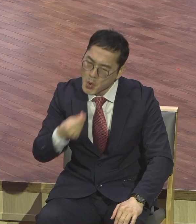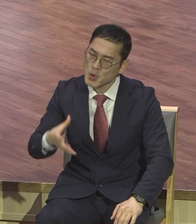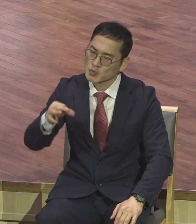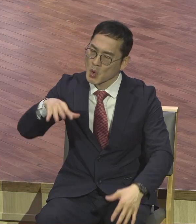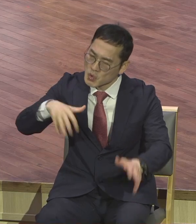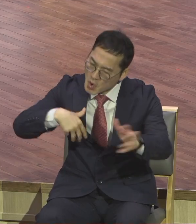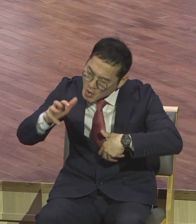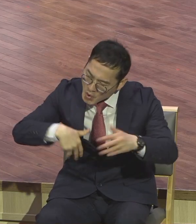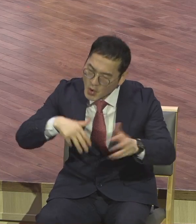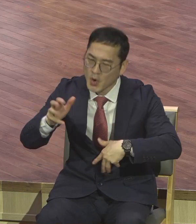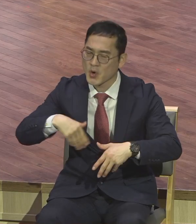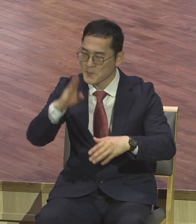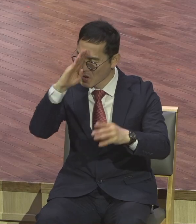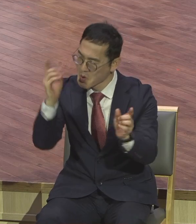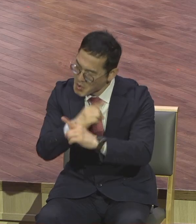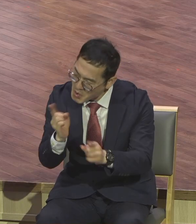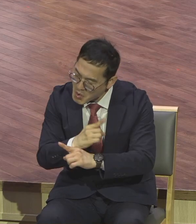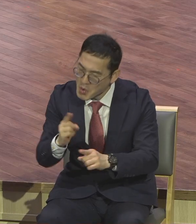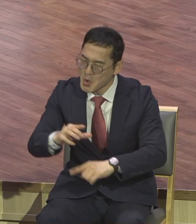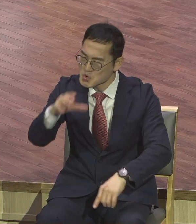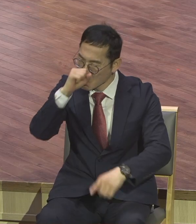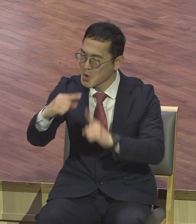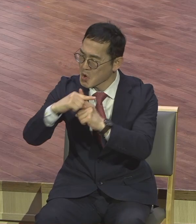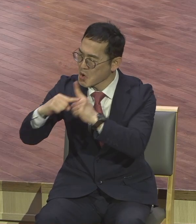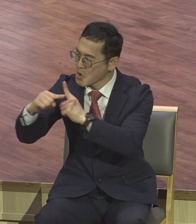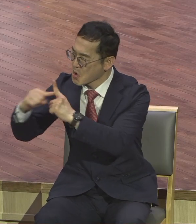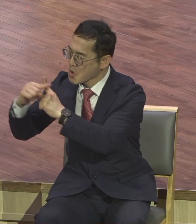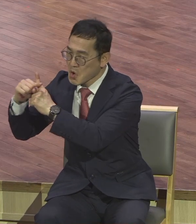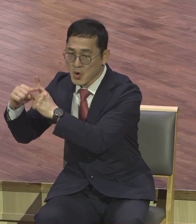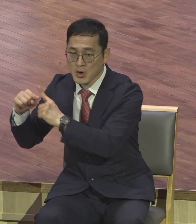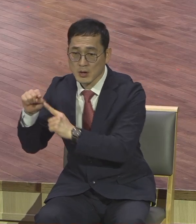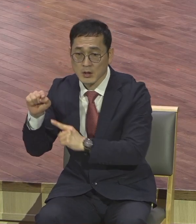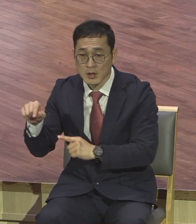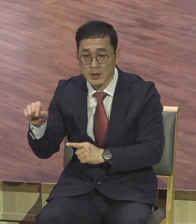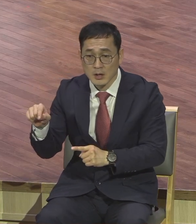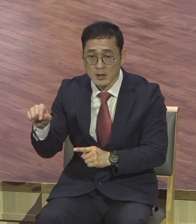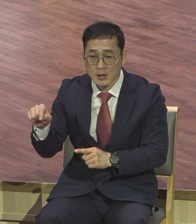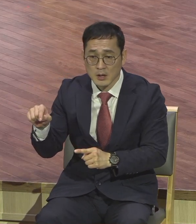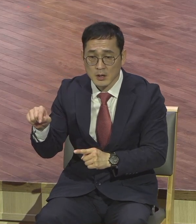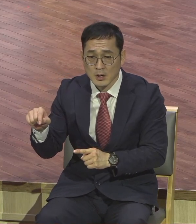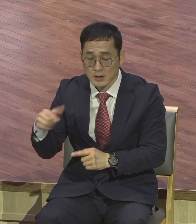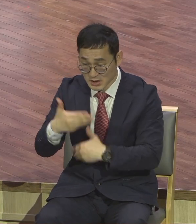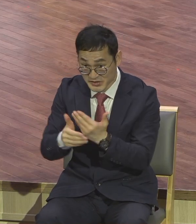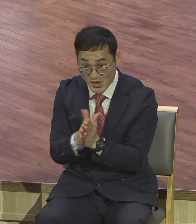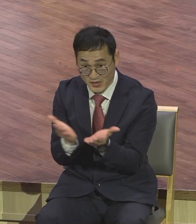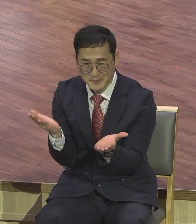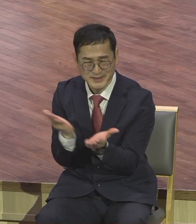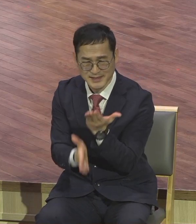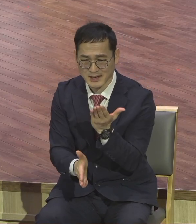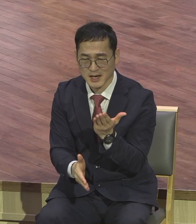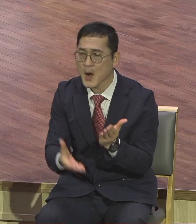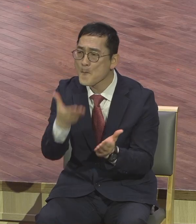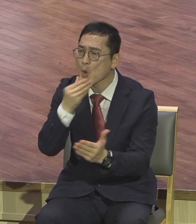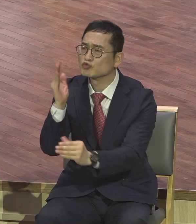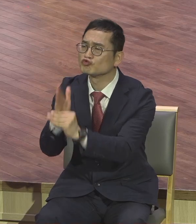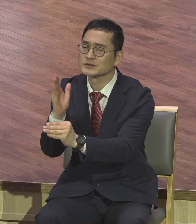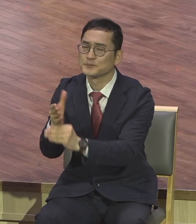뱅고 침받고 다 떼길 원하는데 그거는 성경적 신앙상 아니에요. 기복 신앙 종교 하는 종교